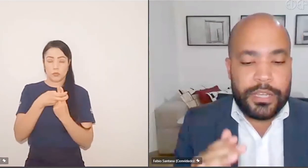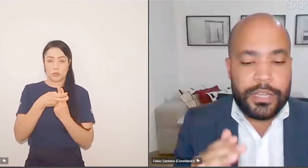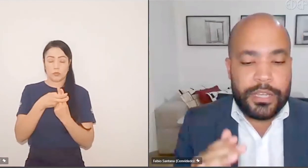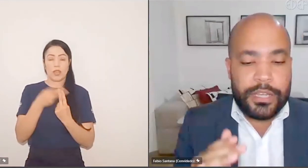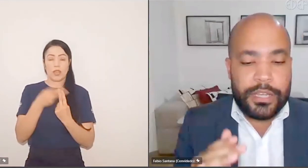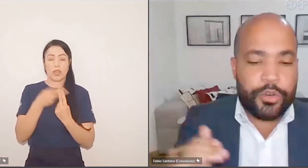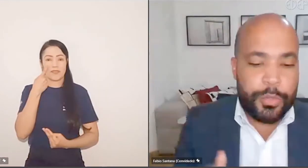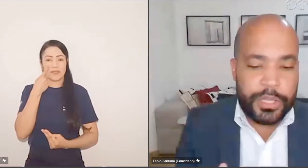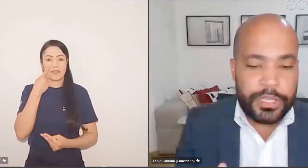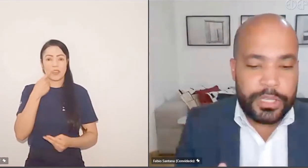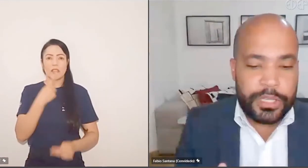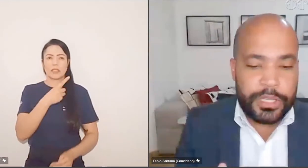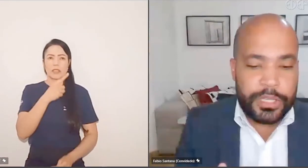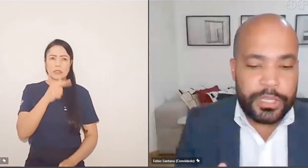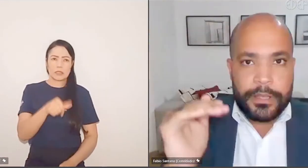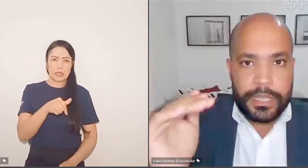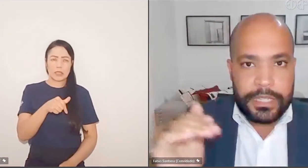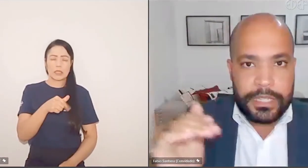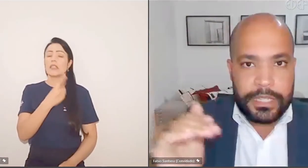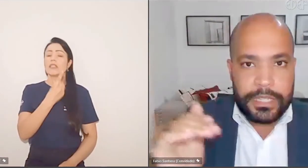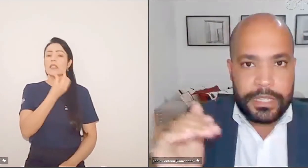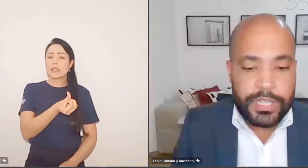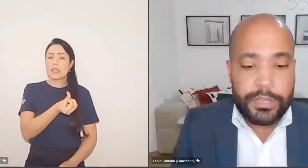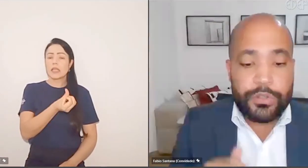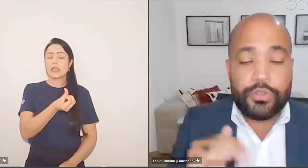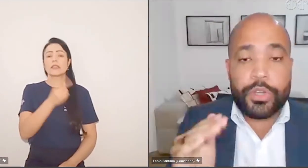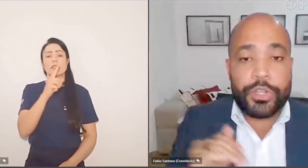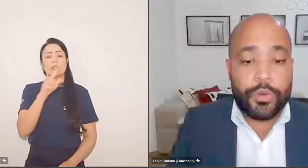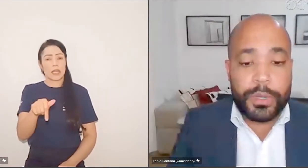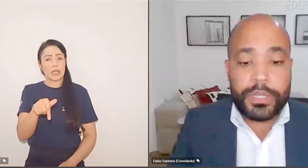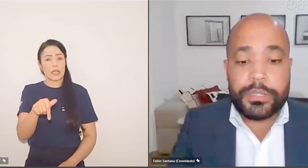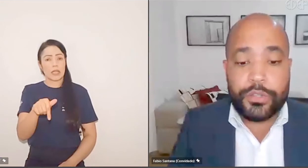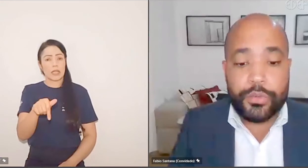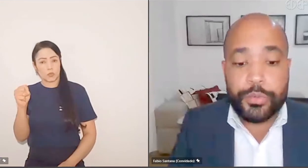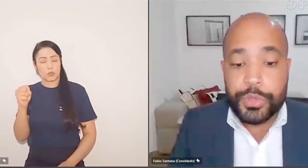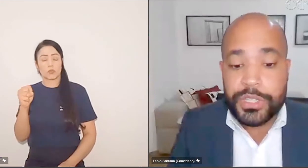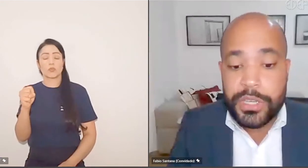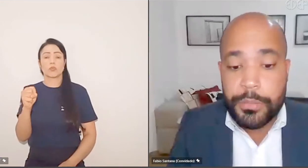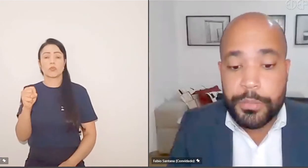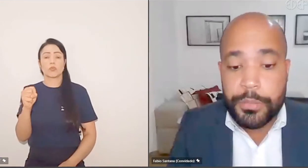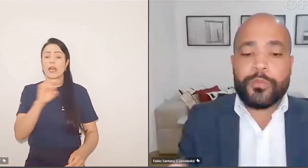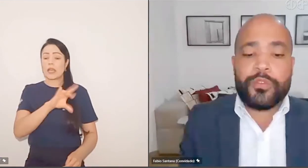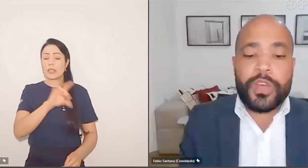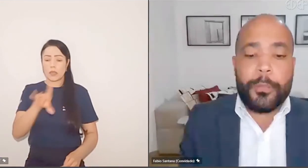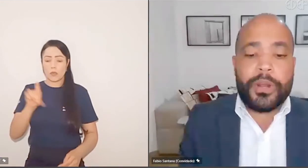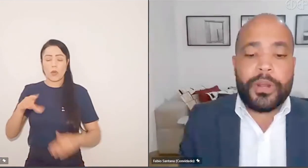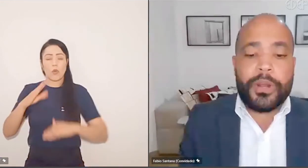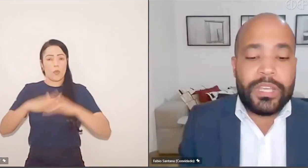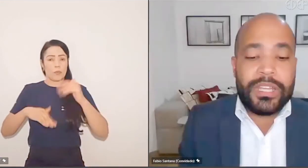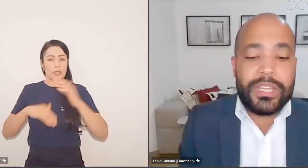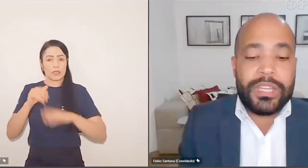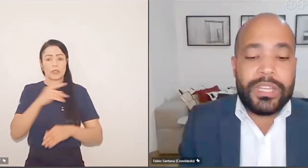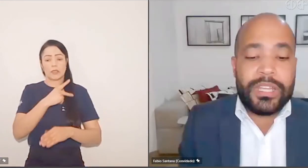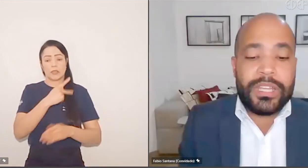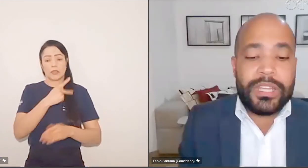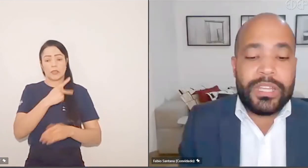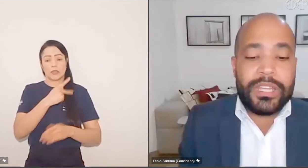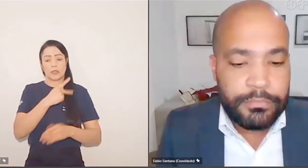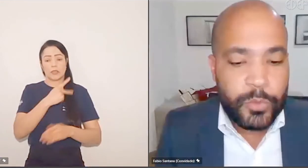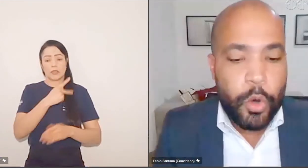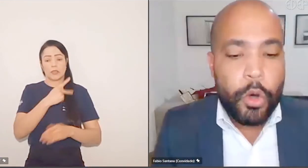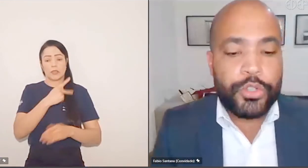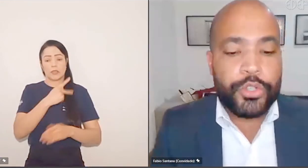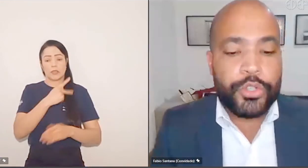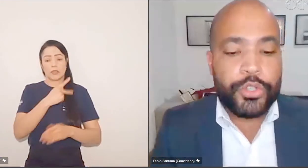artigos 16, 17, 18, 16 as competências da União, 17 as competências do Estado, 18 as competências dos municípios. Lá vamos ver, por exemplo, que não